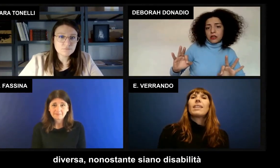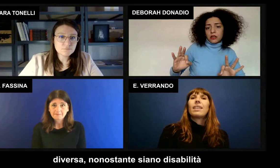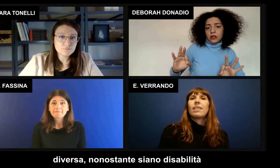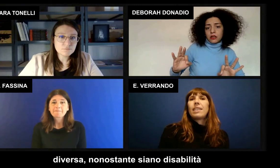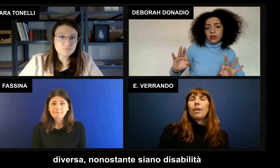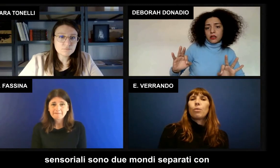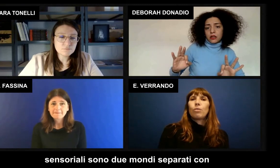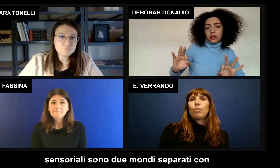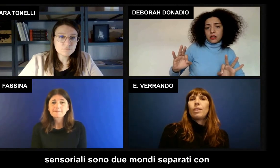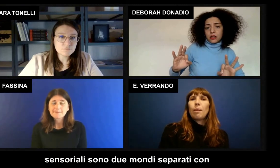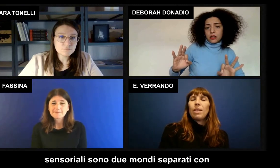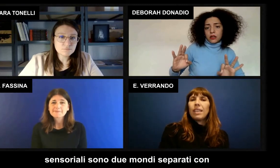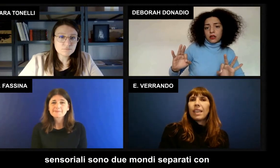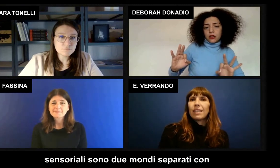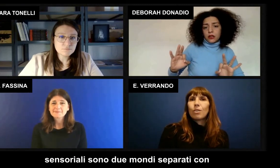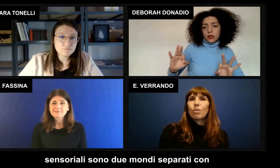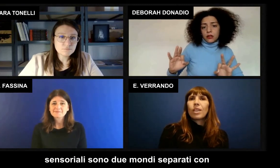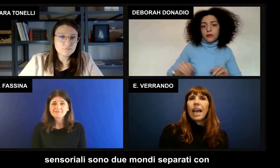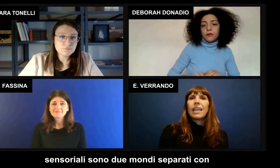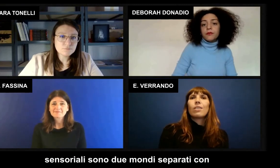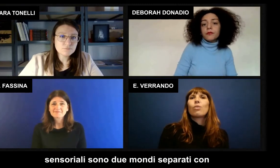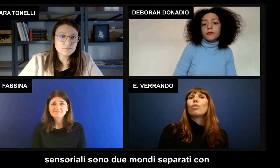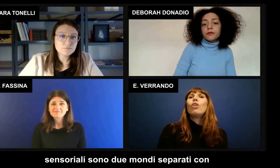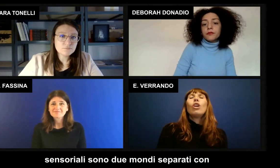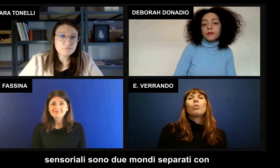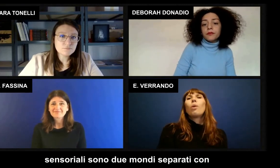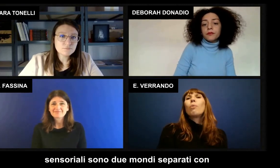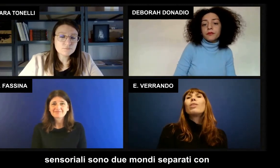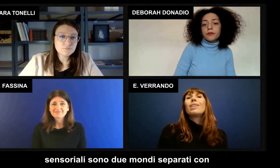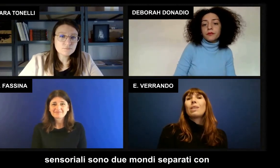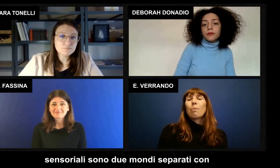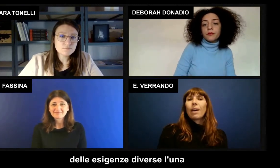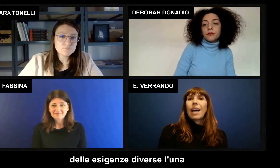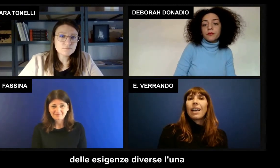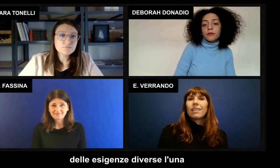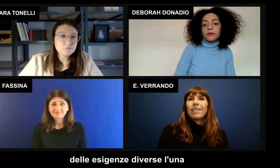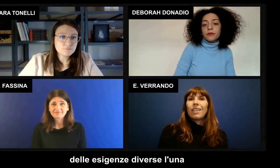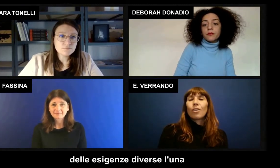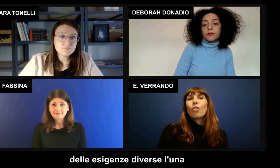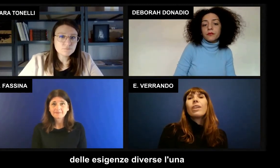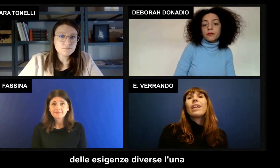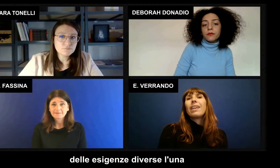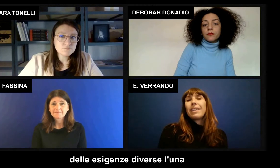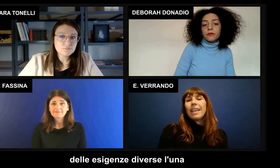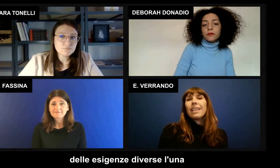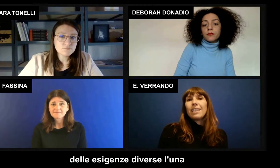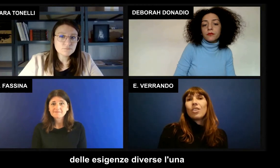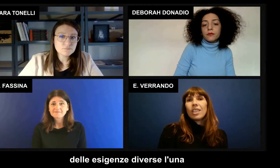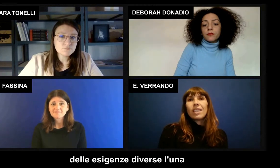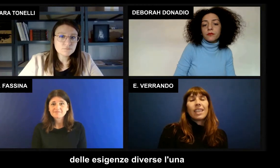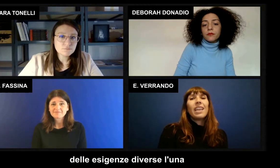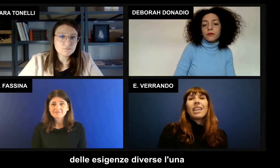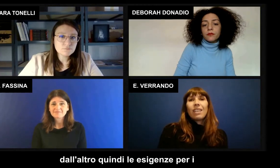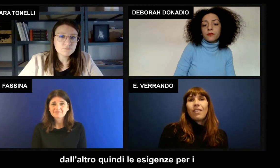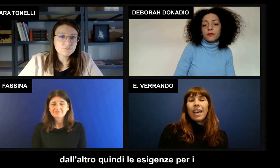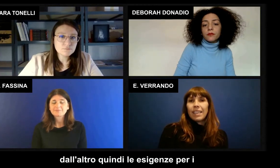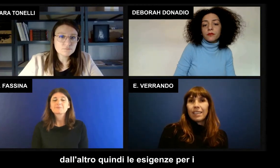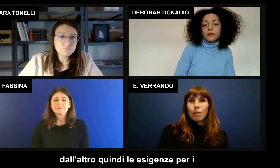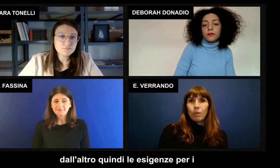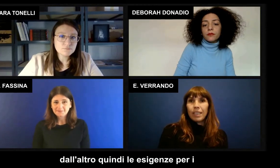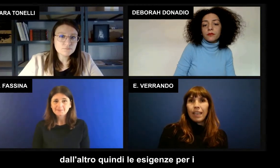nonostante siano disabilità sensoriali sono due mondi separati con delle esigenze